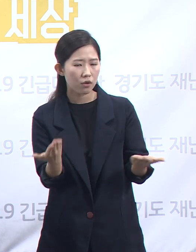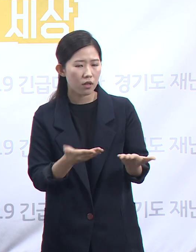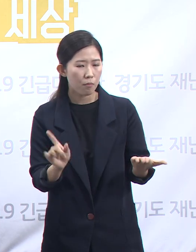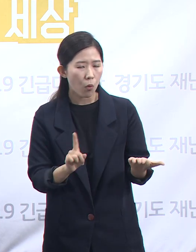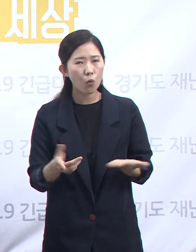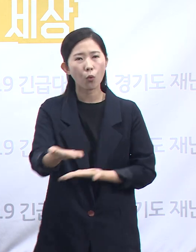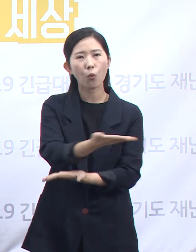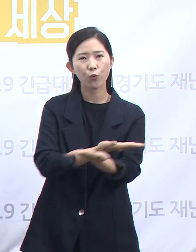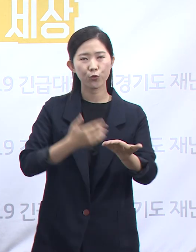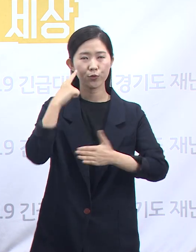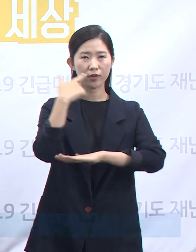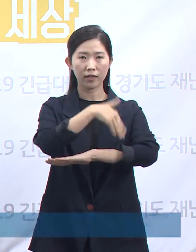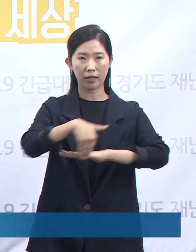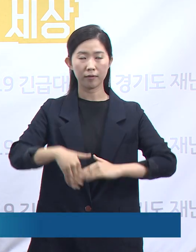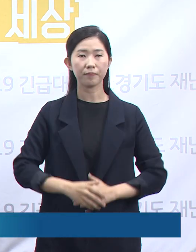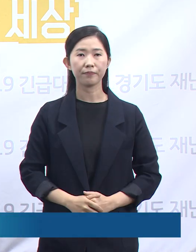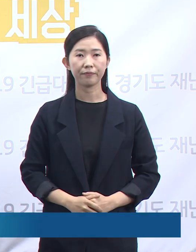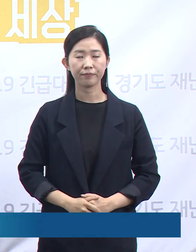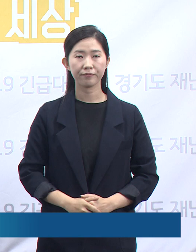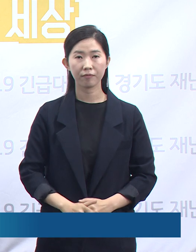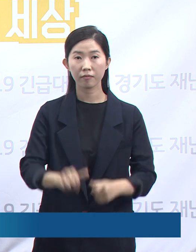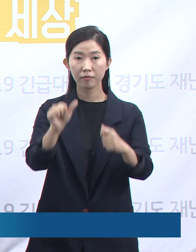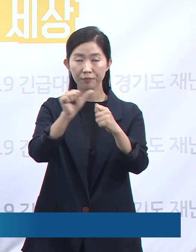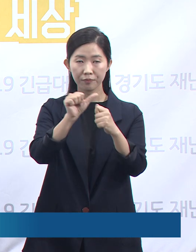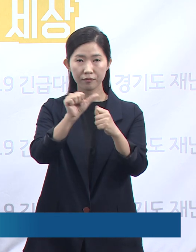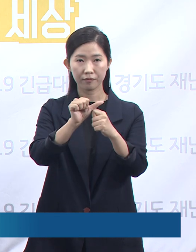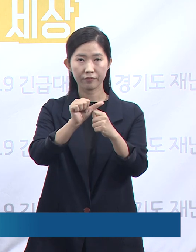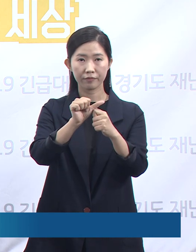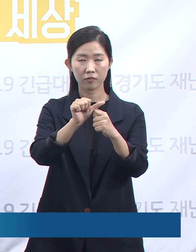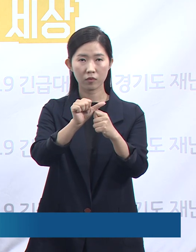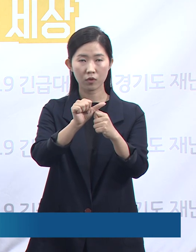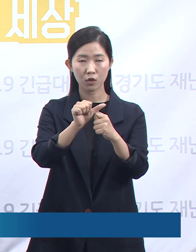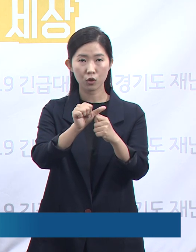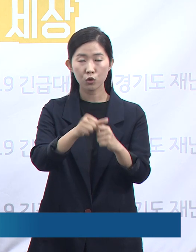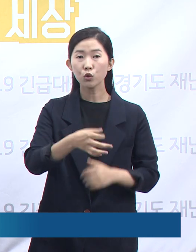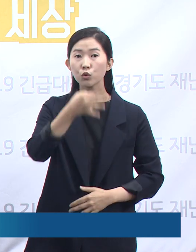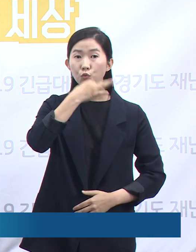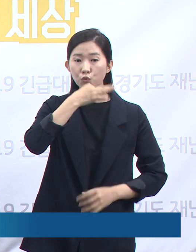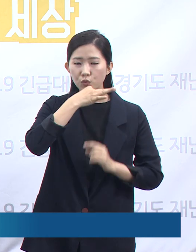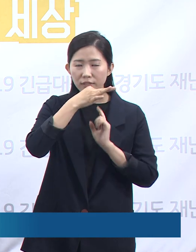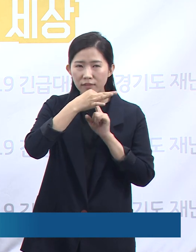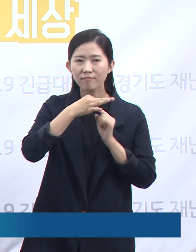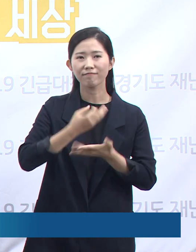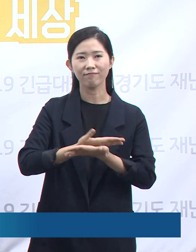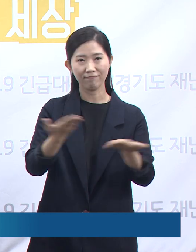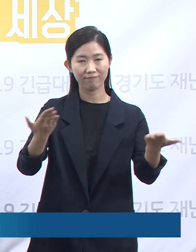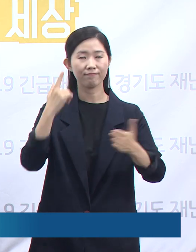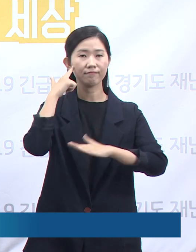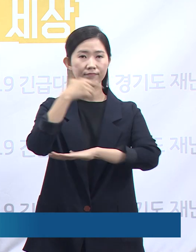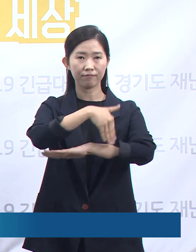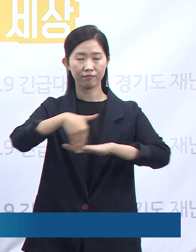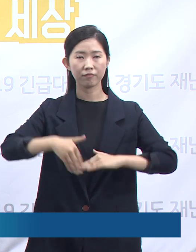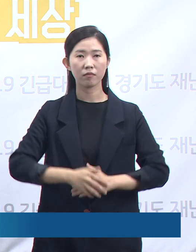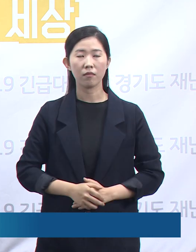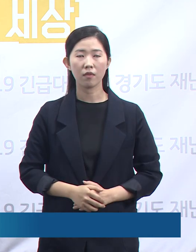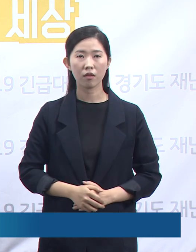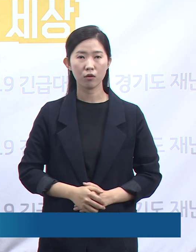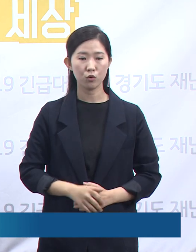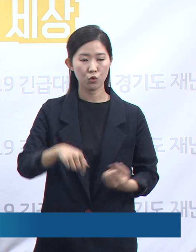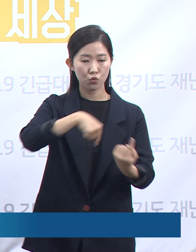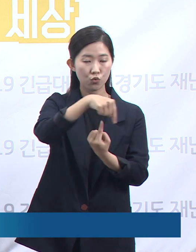다섯째, 공정조달에서 발생하는 조달 수익을 나누겠습니다. 공동흥연에 참여하는